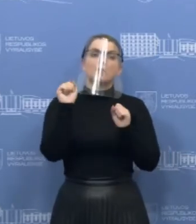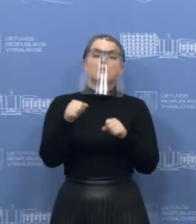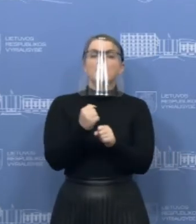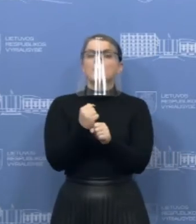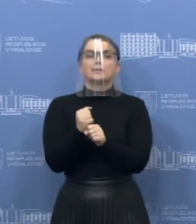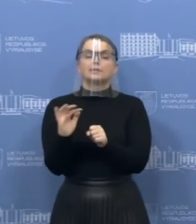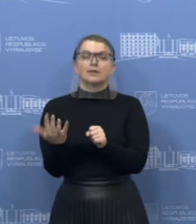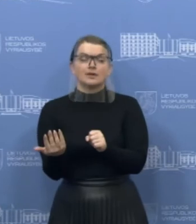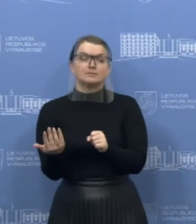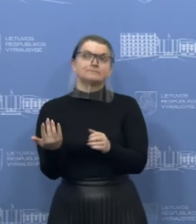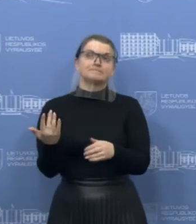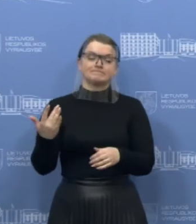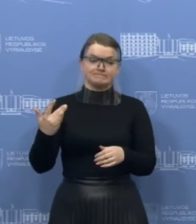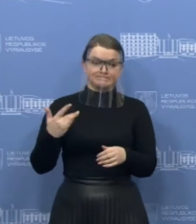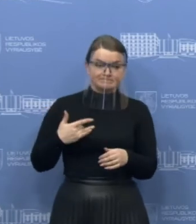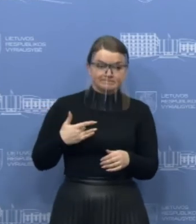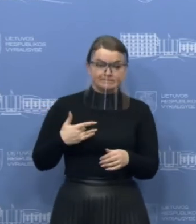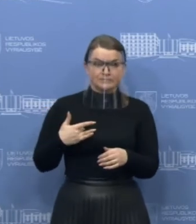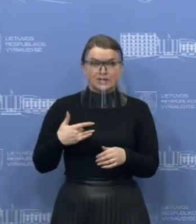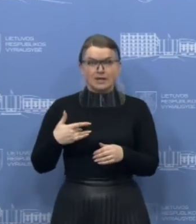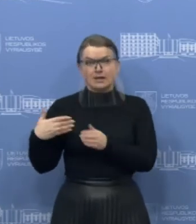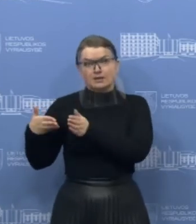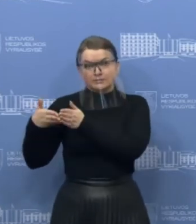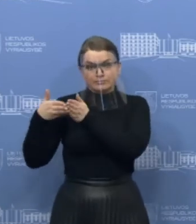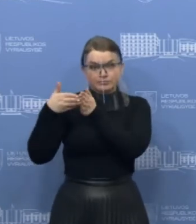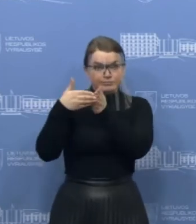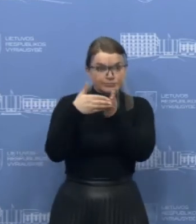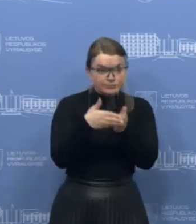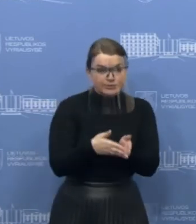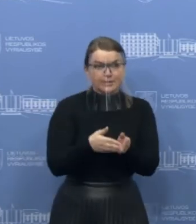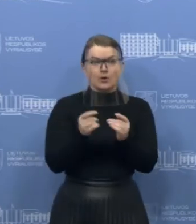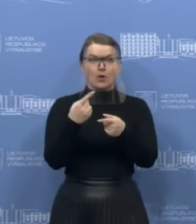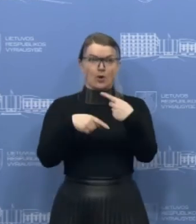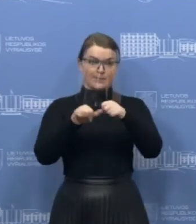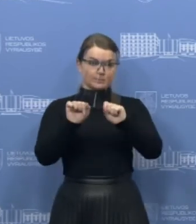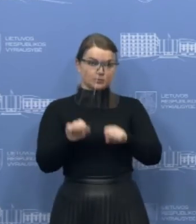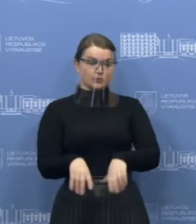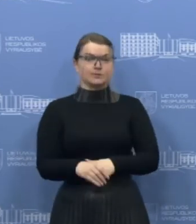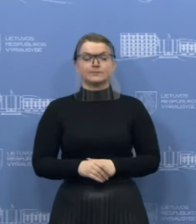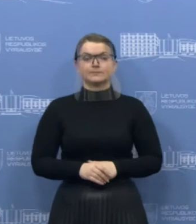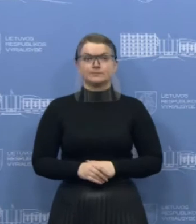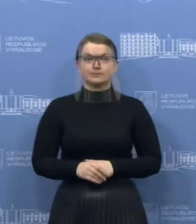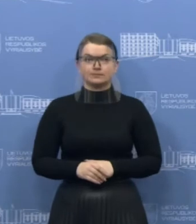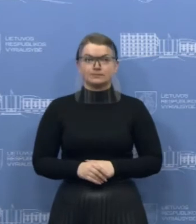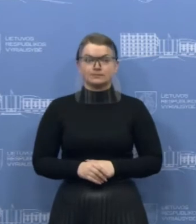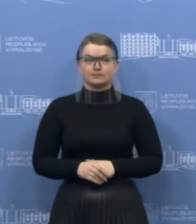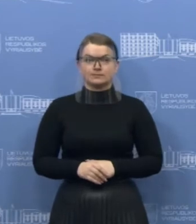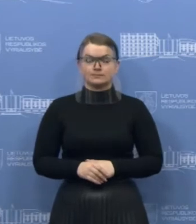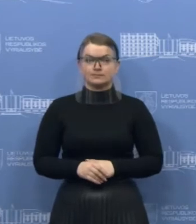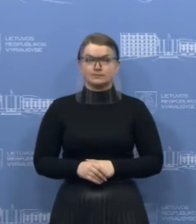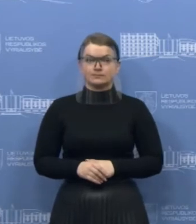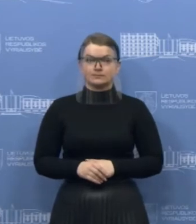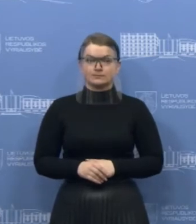svarstome, tai grįžimas keltais. Čia irgi nekalbame